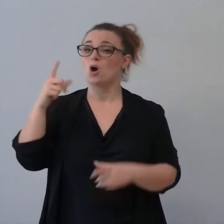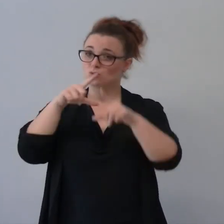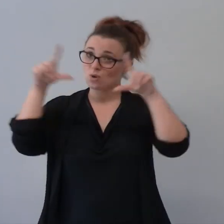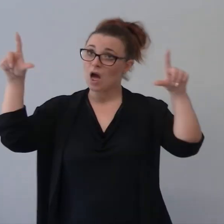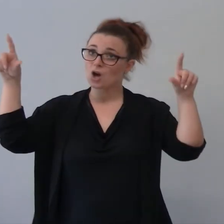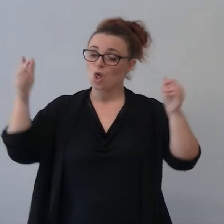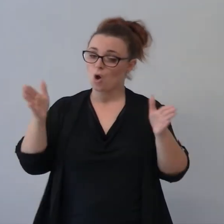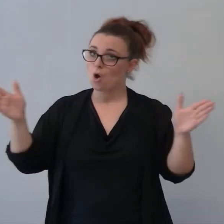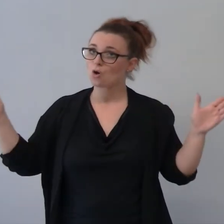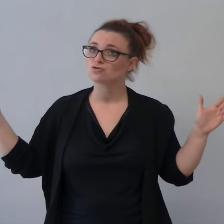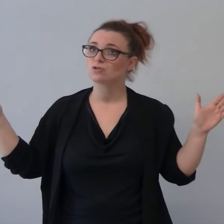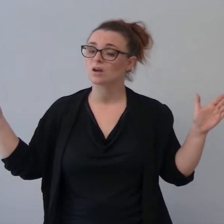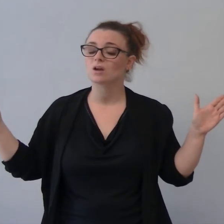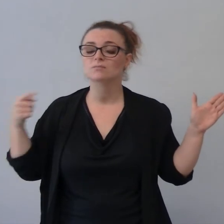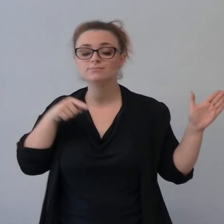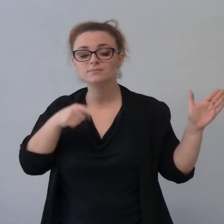Tua misericordia.